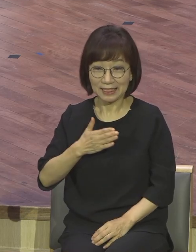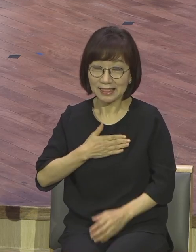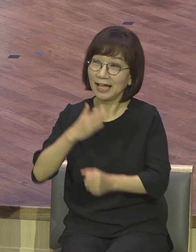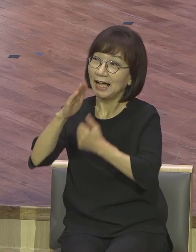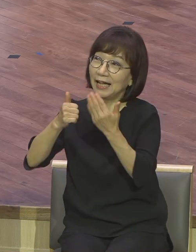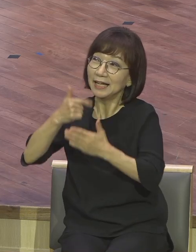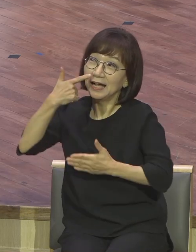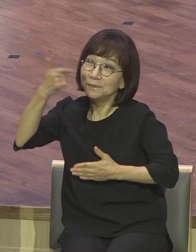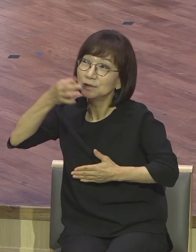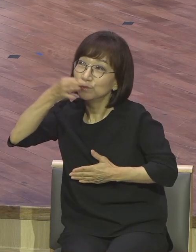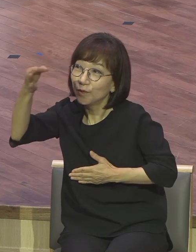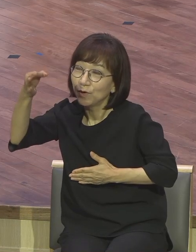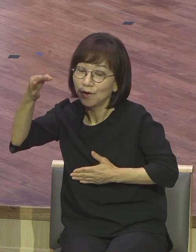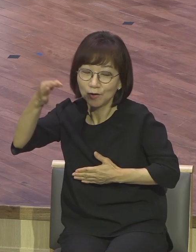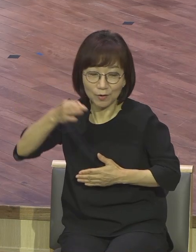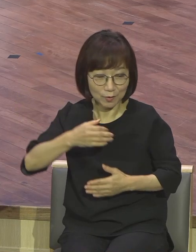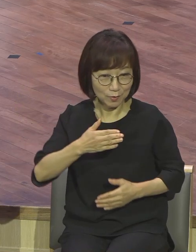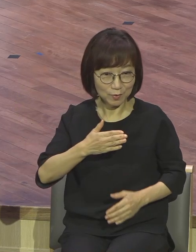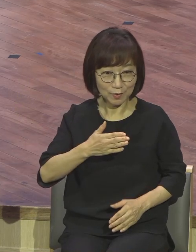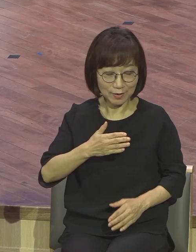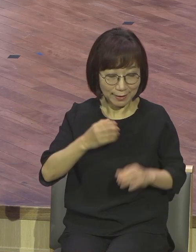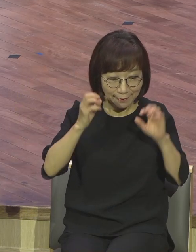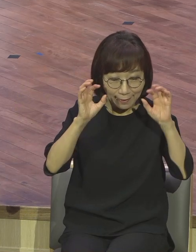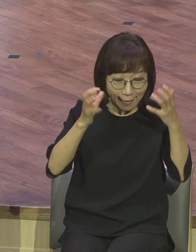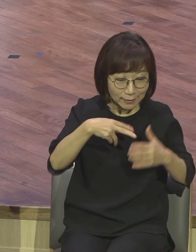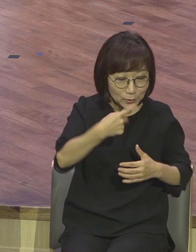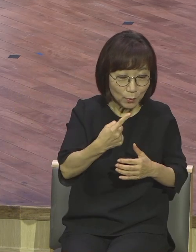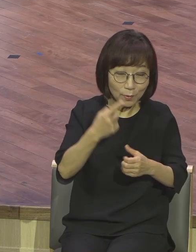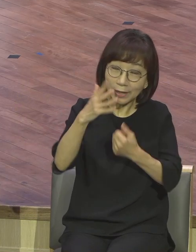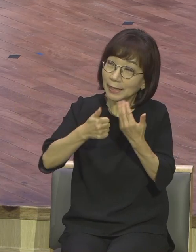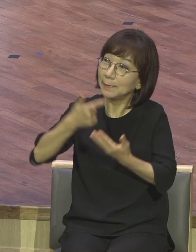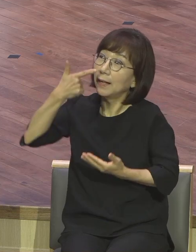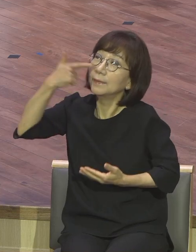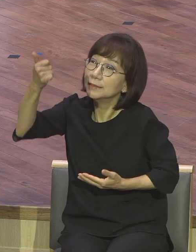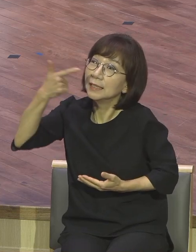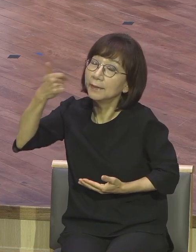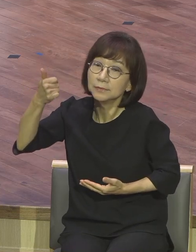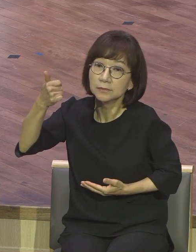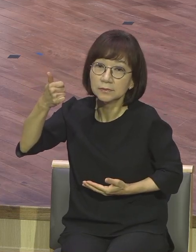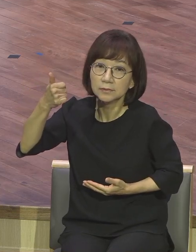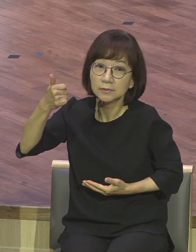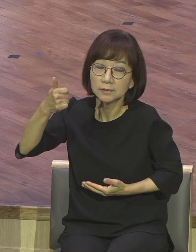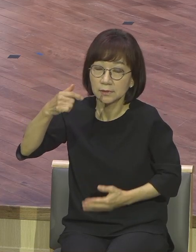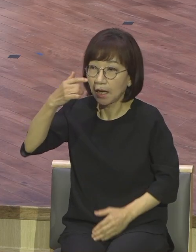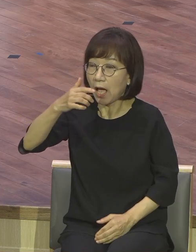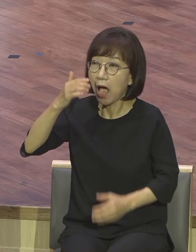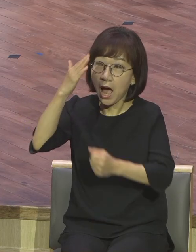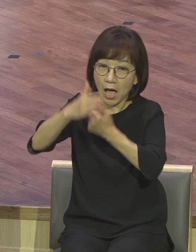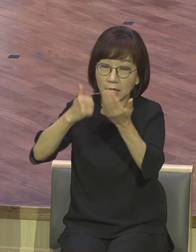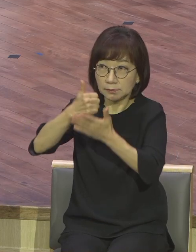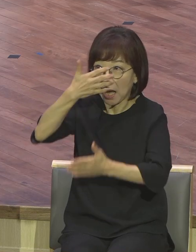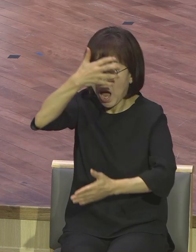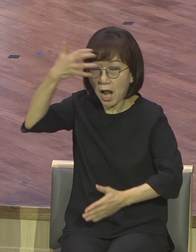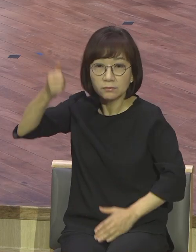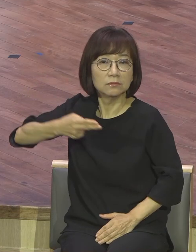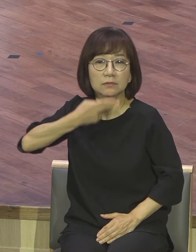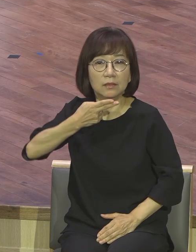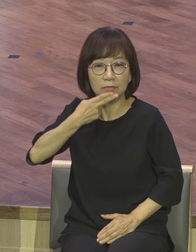손자 없어요. 하나님께서는 다 자녀예요. 한 사람 한 사람이 개인적으로 다